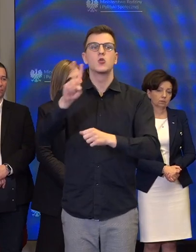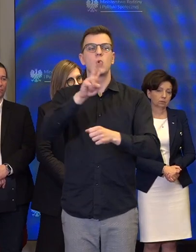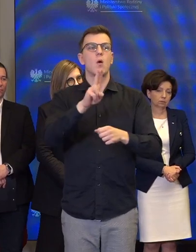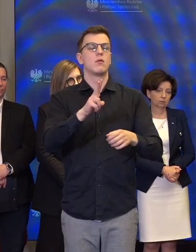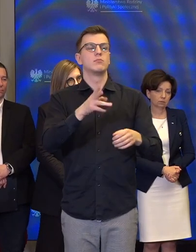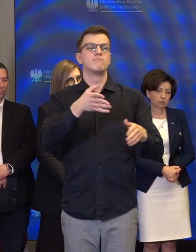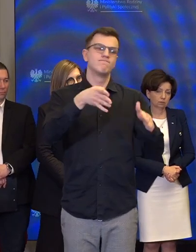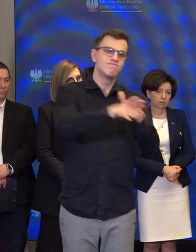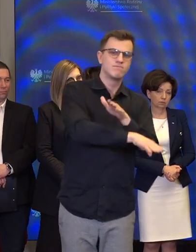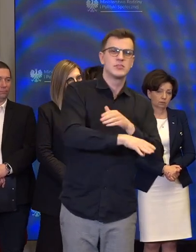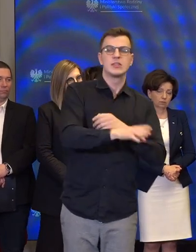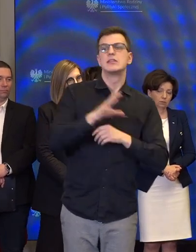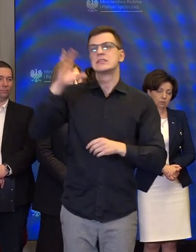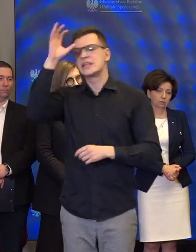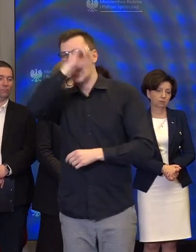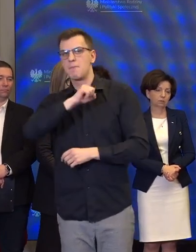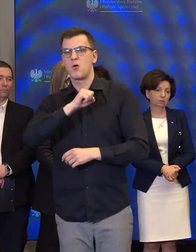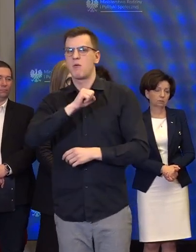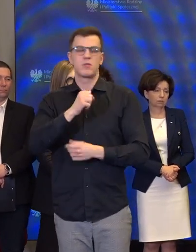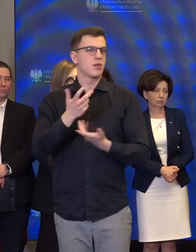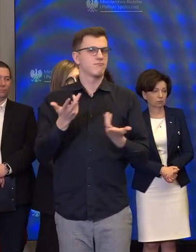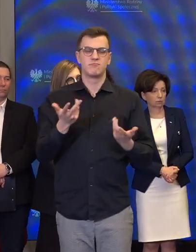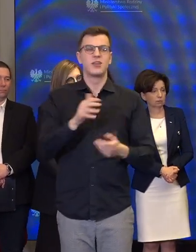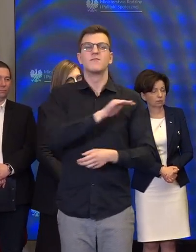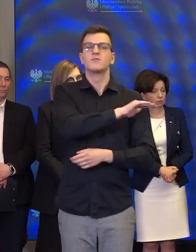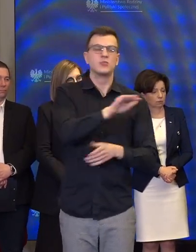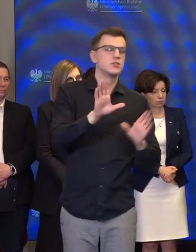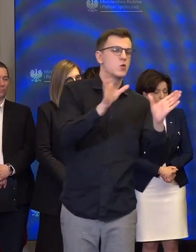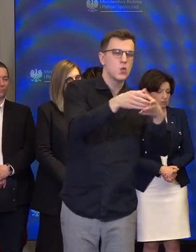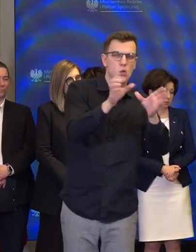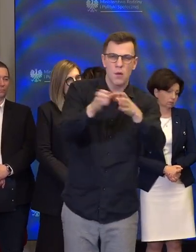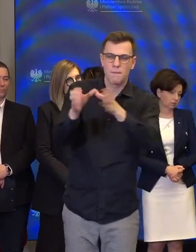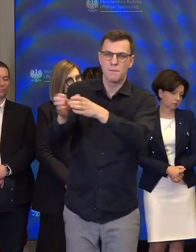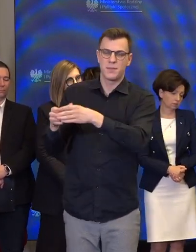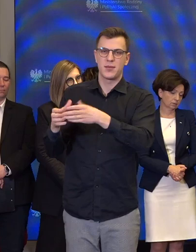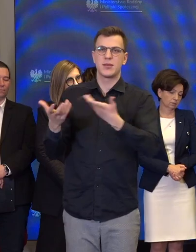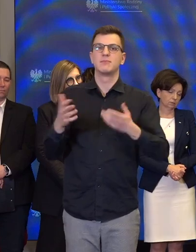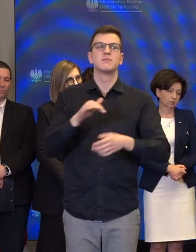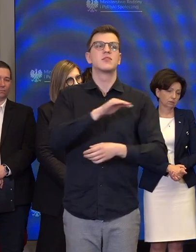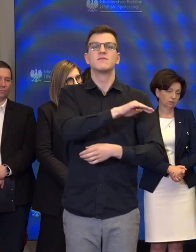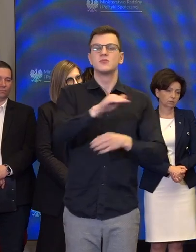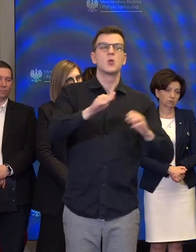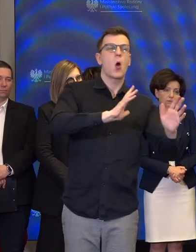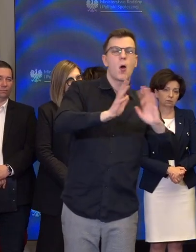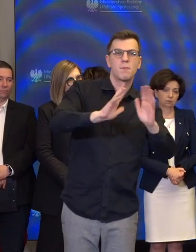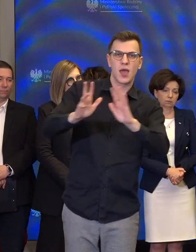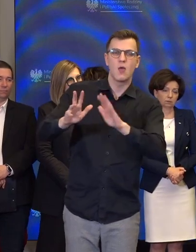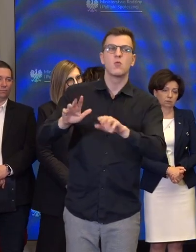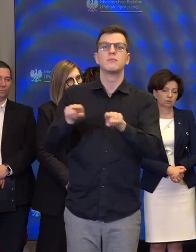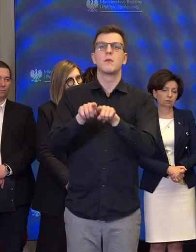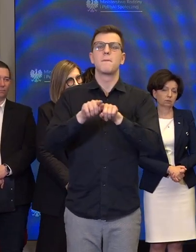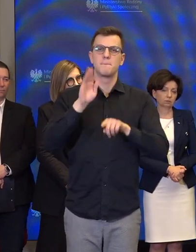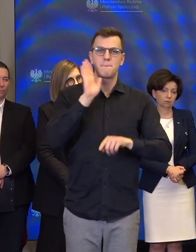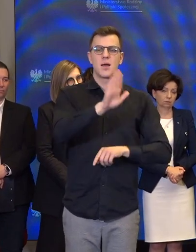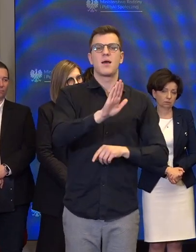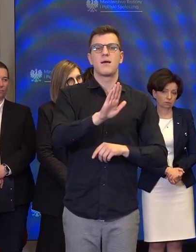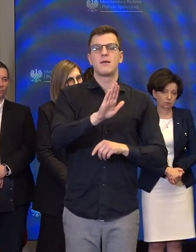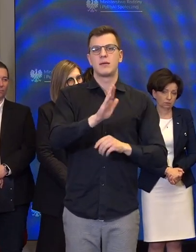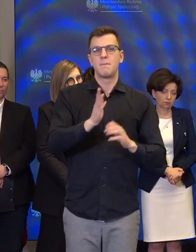poszkodowany, nikt nie jest wykluczony. Wszystkie grupy społeczne, wszyscy opiekunowie są zabezpieczeni